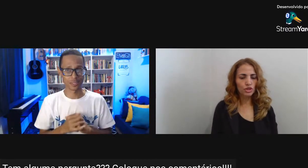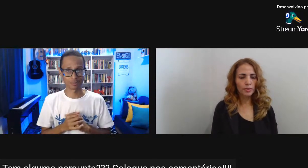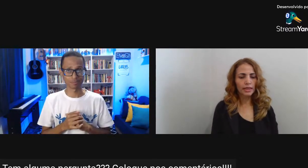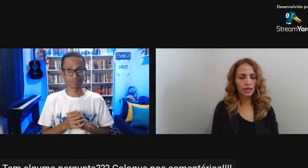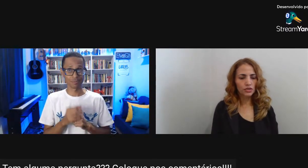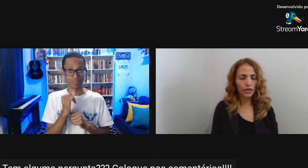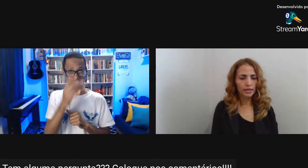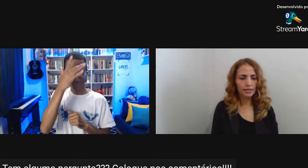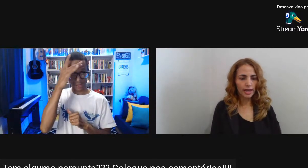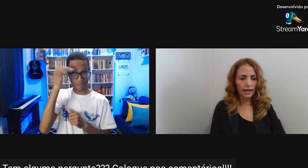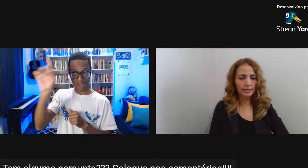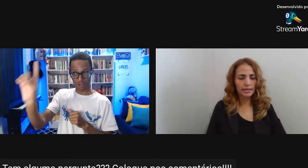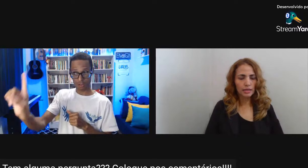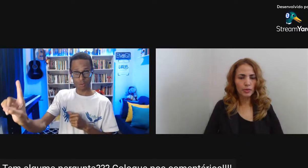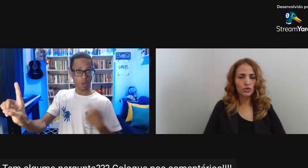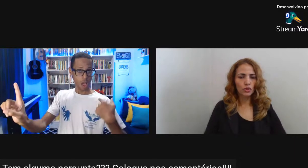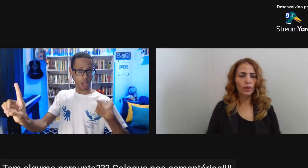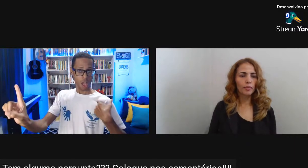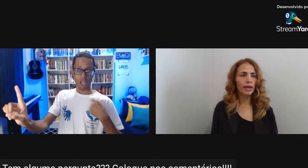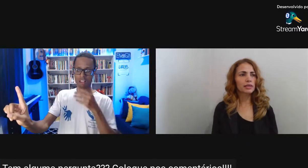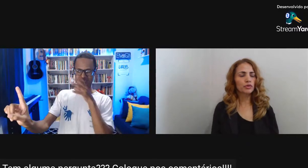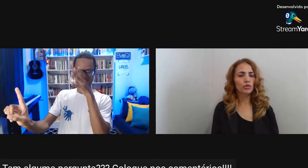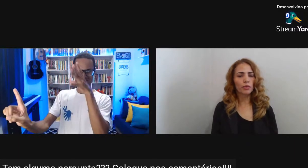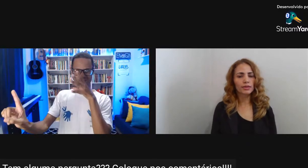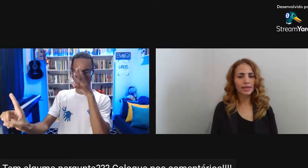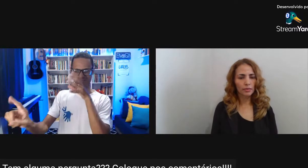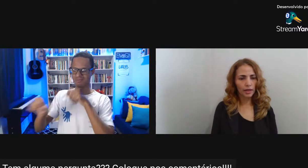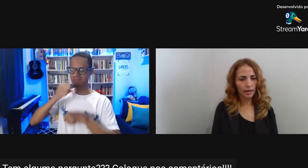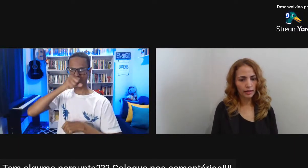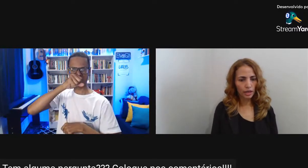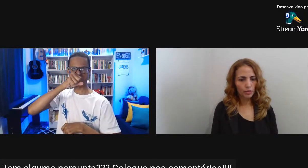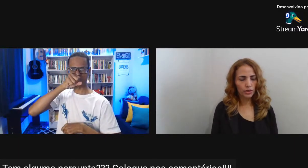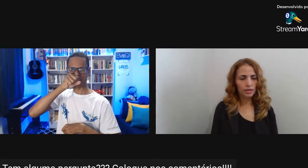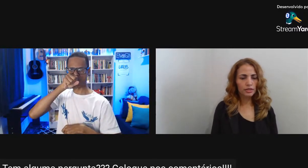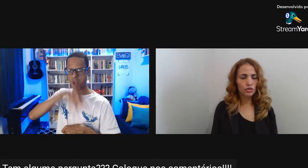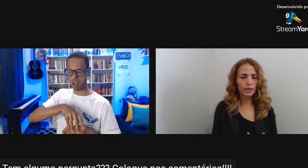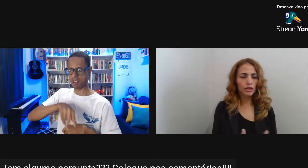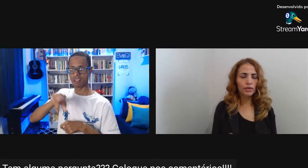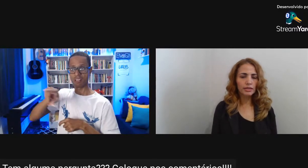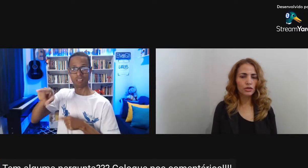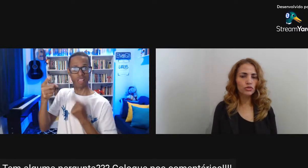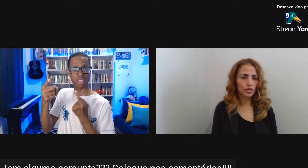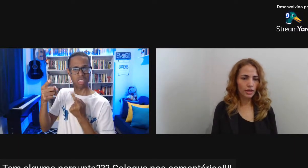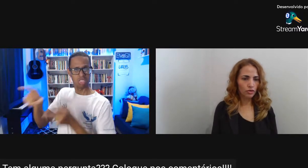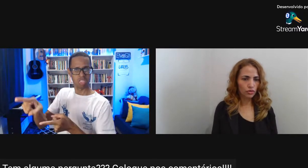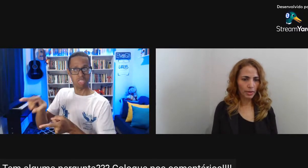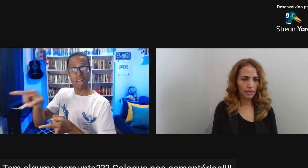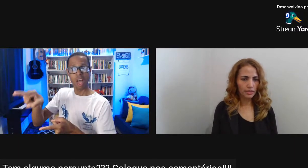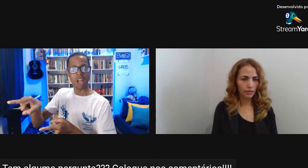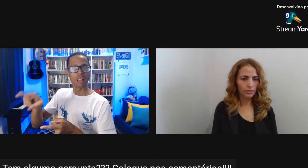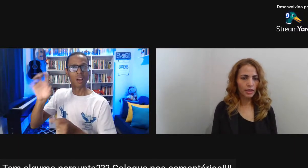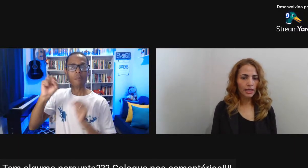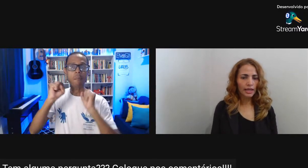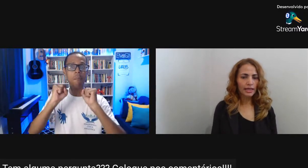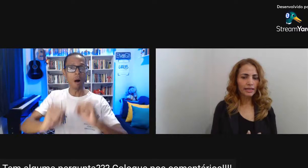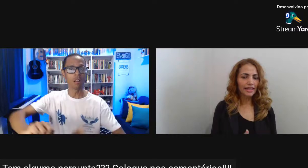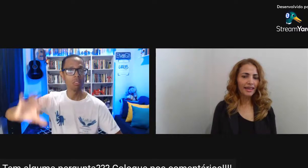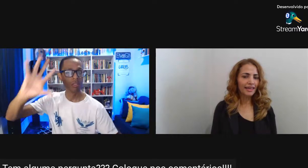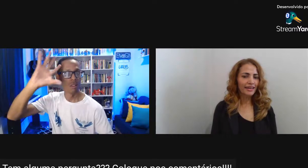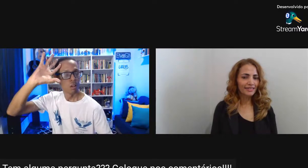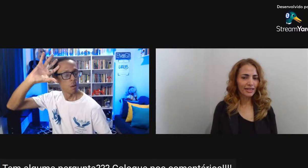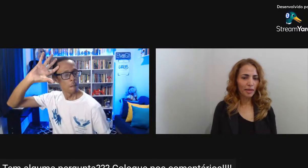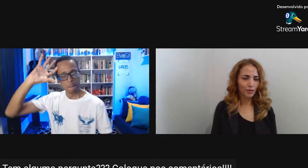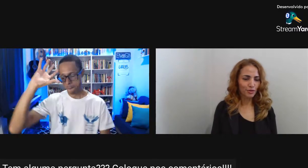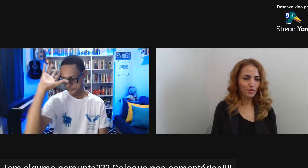uma pessoa De maneira diferenciada E essa pessoa Essa pessoa pode se rebelar Porque existe Uma educação social Sobre a questão E